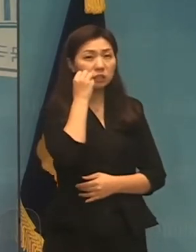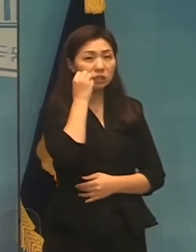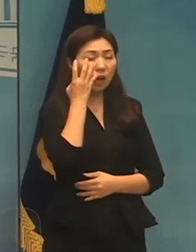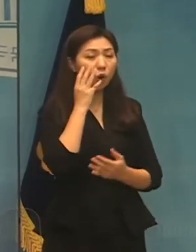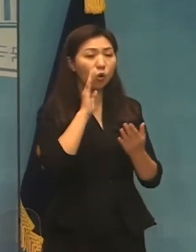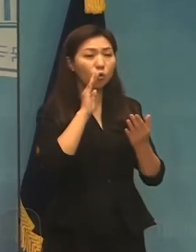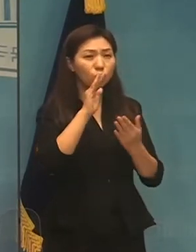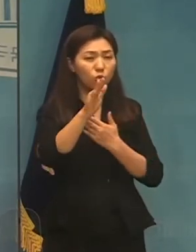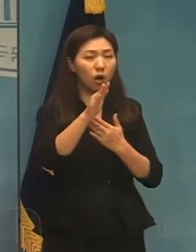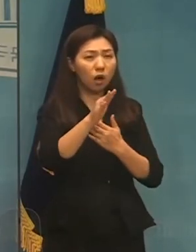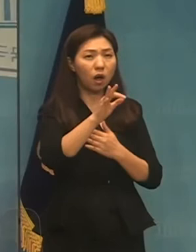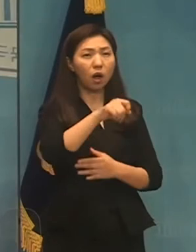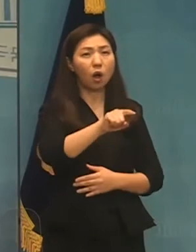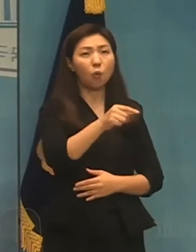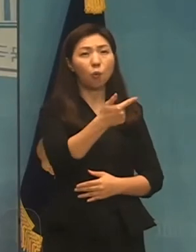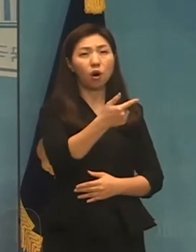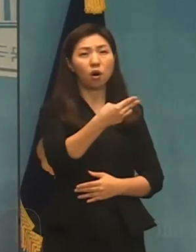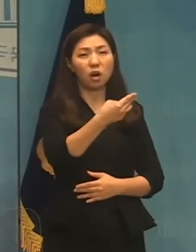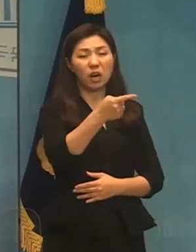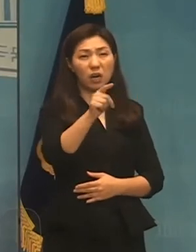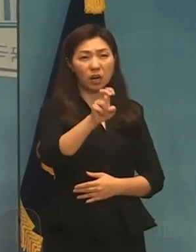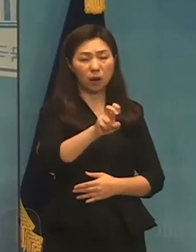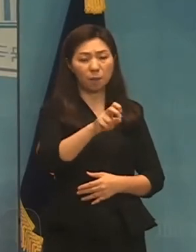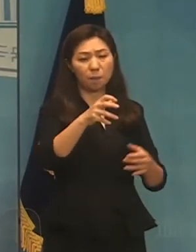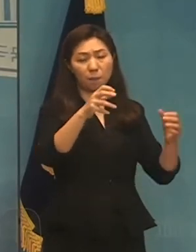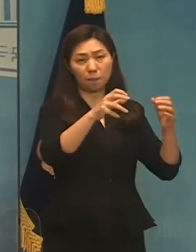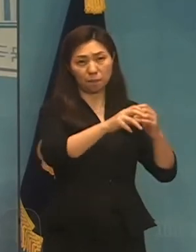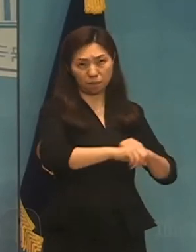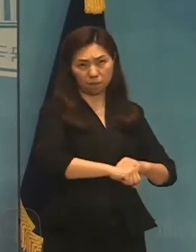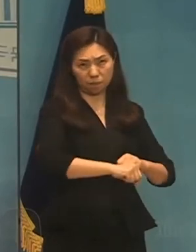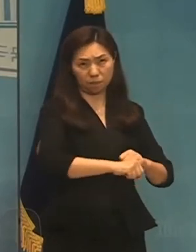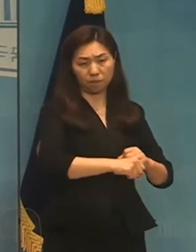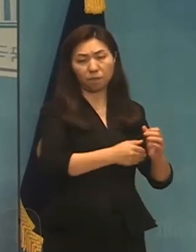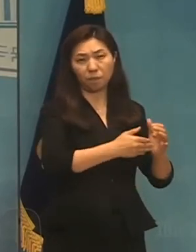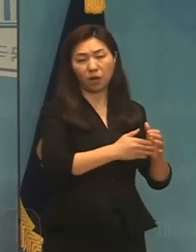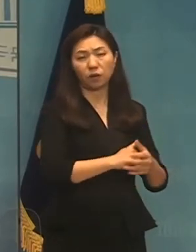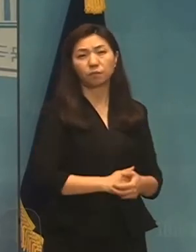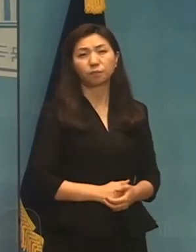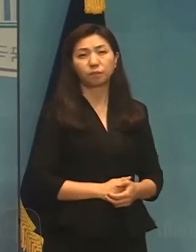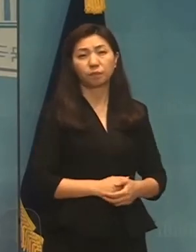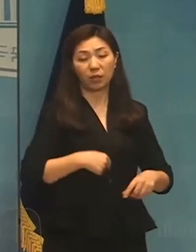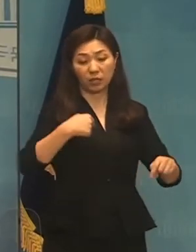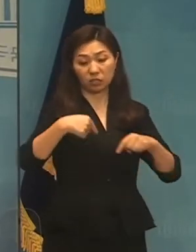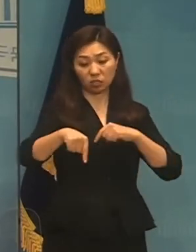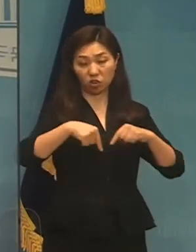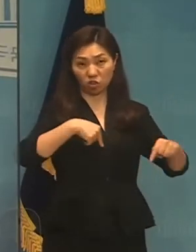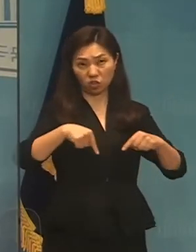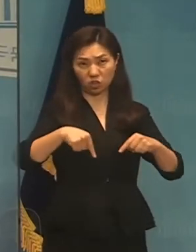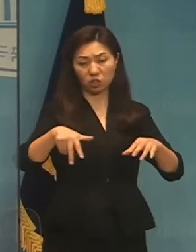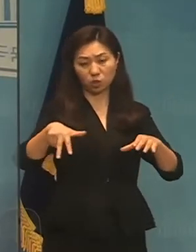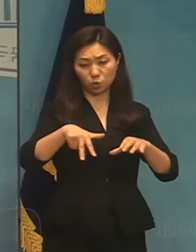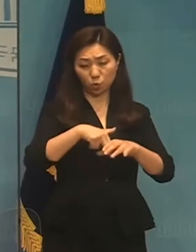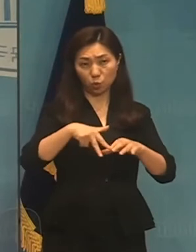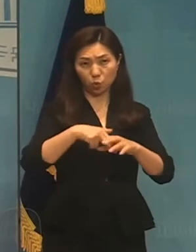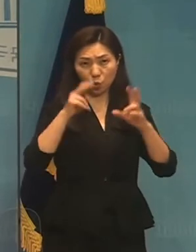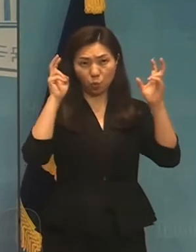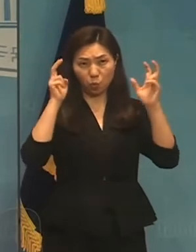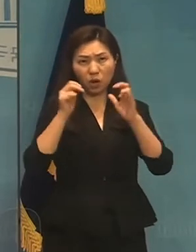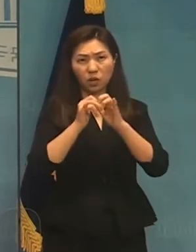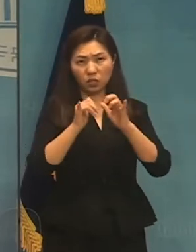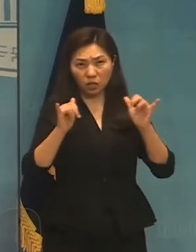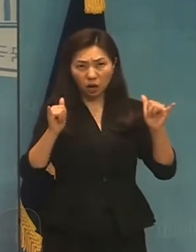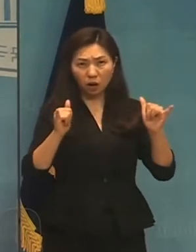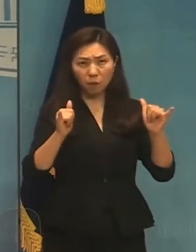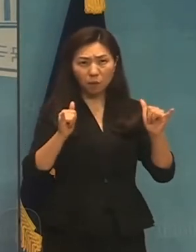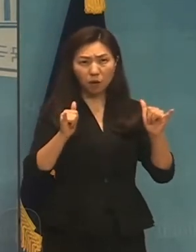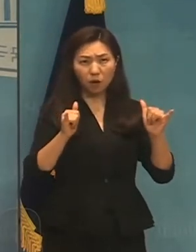월남 평화 후 정치인, 언론인, 종교인, 기업인 10만여